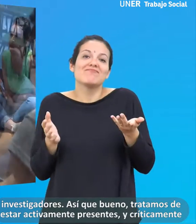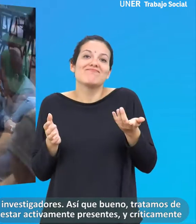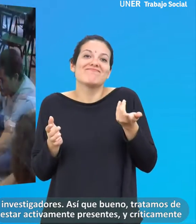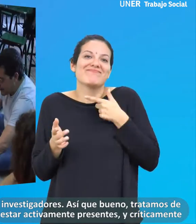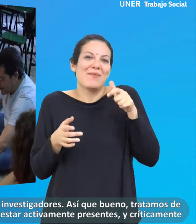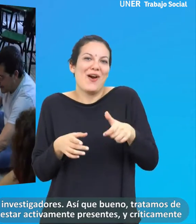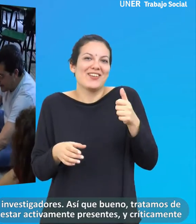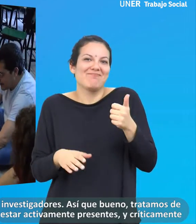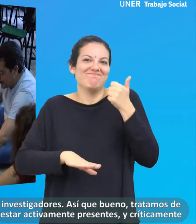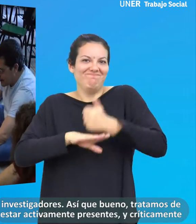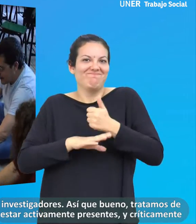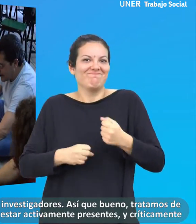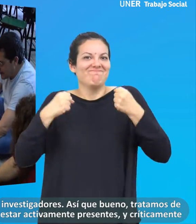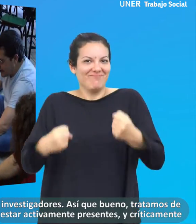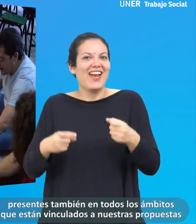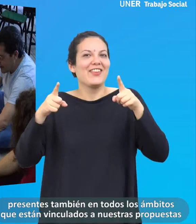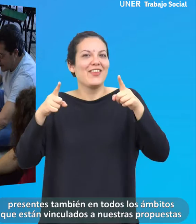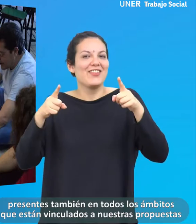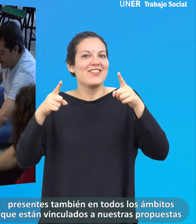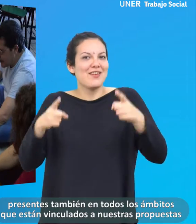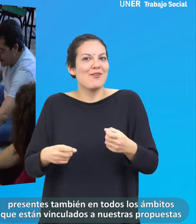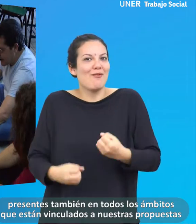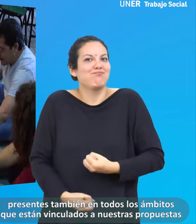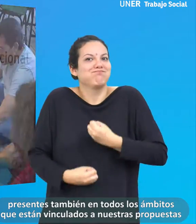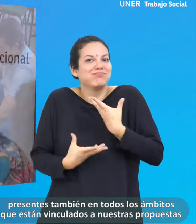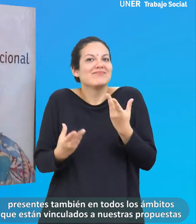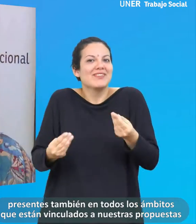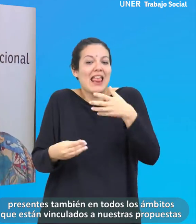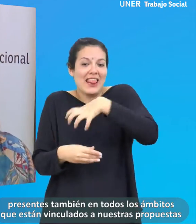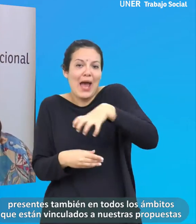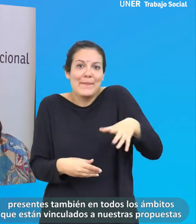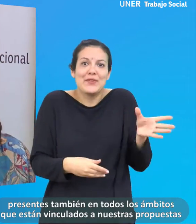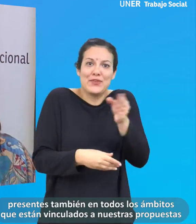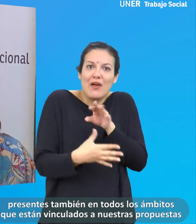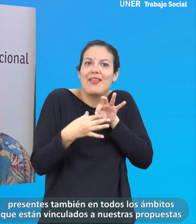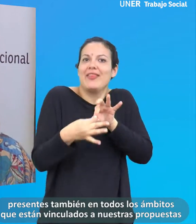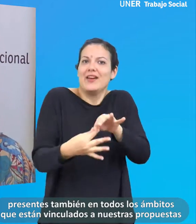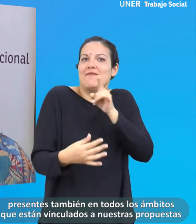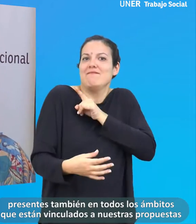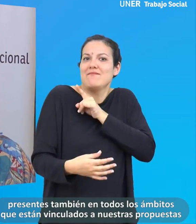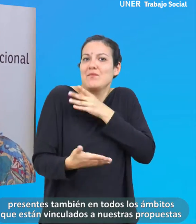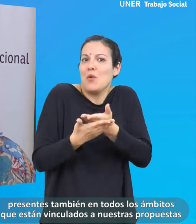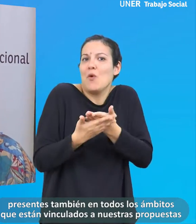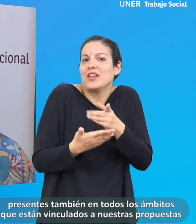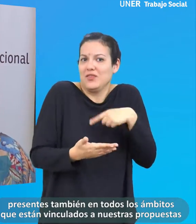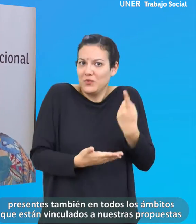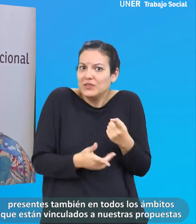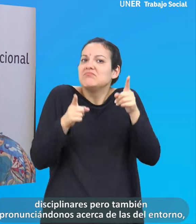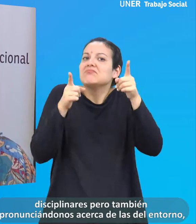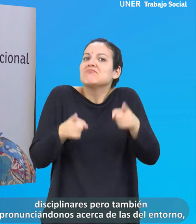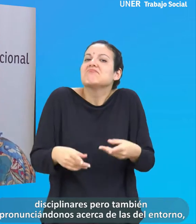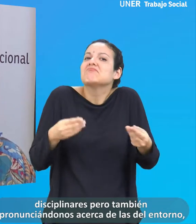que, bueno, tratamos de estar activamente presentes y críticamente presentes también en todos los ámbitos que están vinculados a nuestras